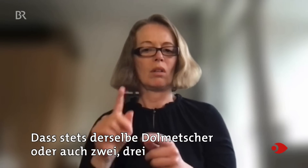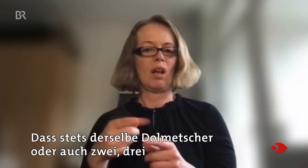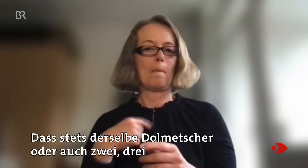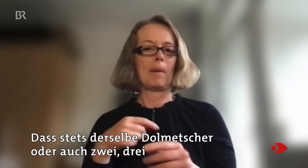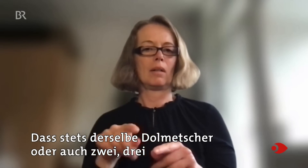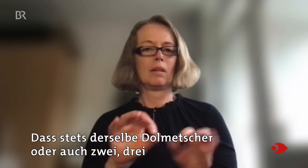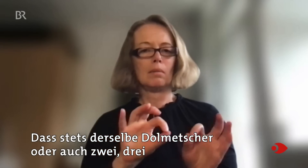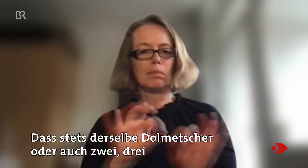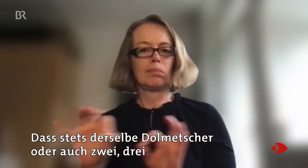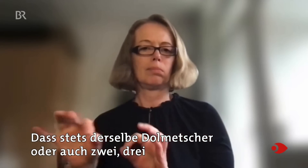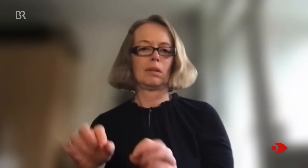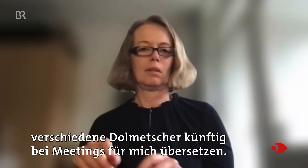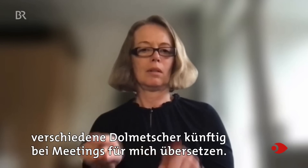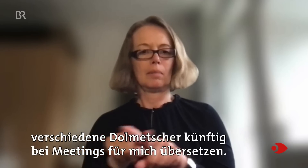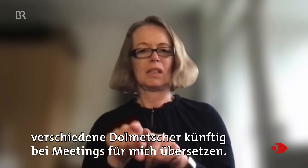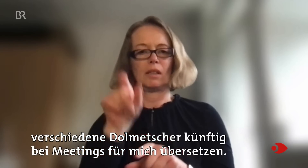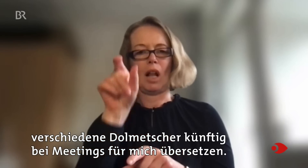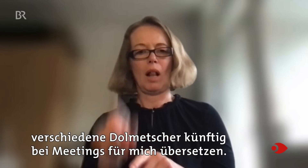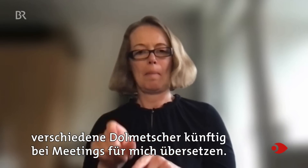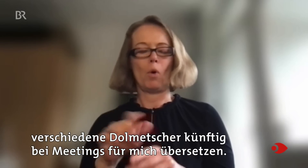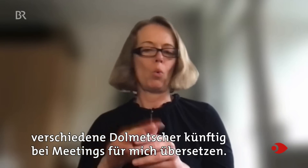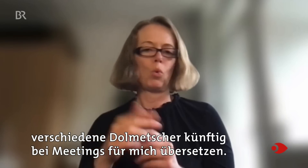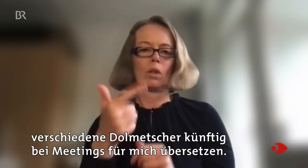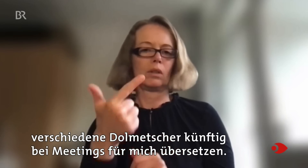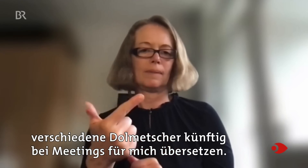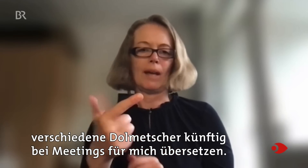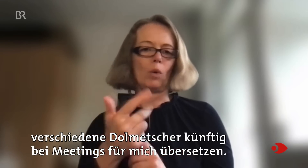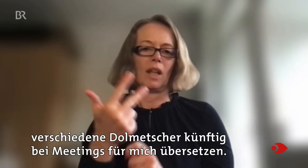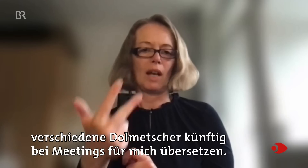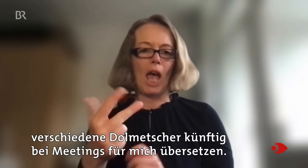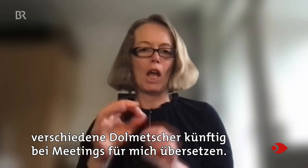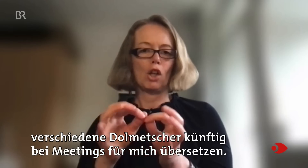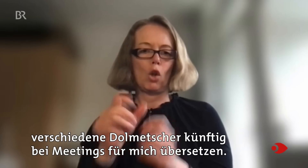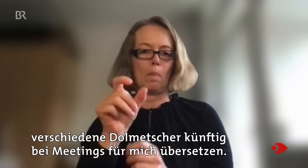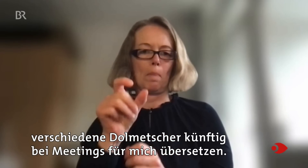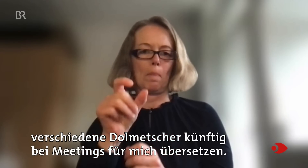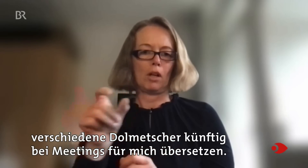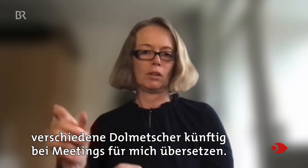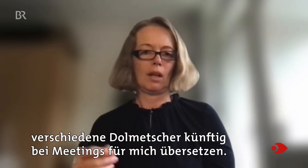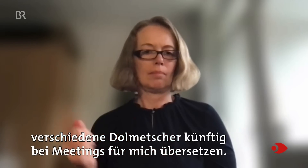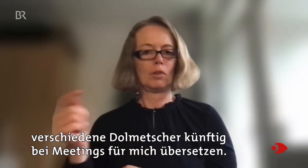oder auch zwei, drei verschiedene Dolmetscher künftig bei Meetings für mich übersetzen.